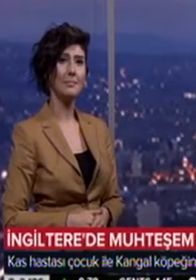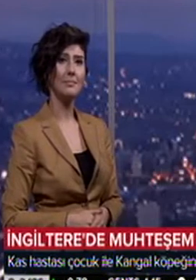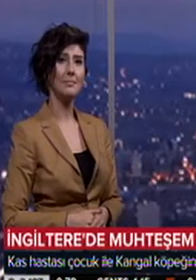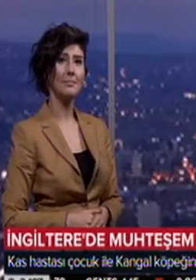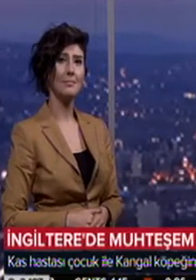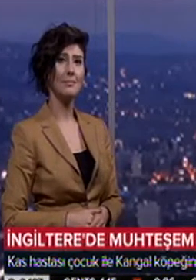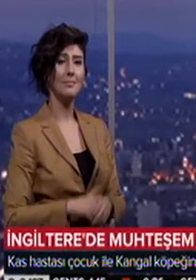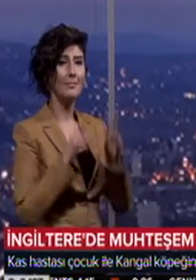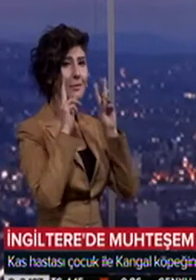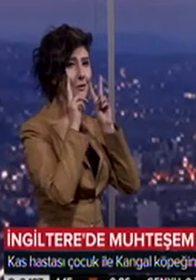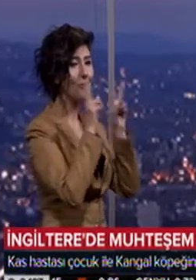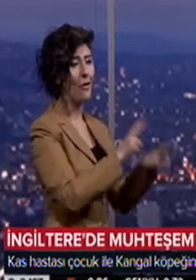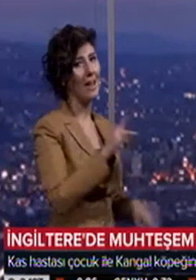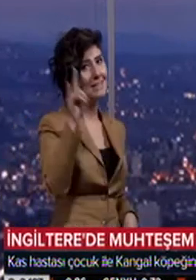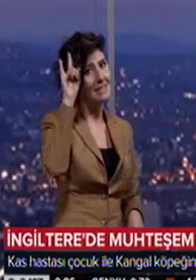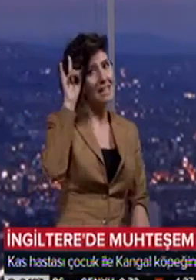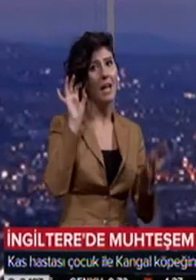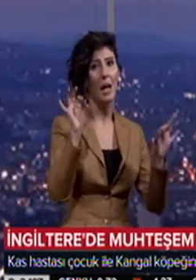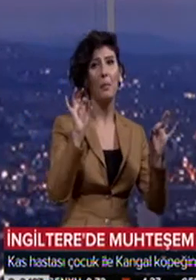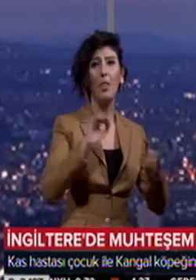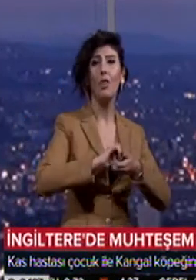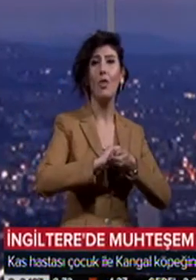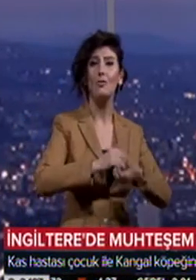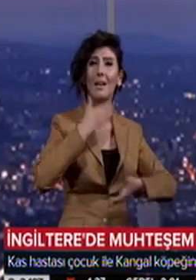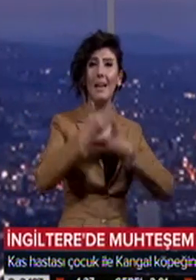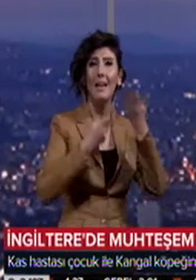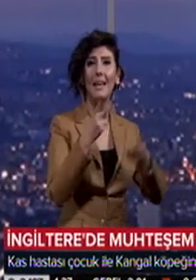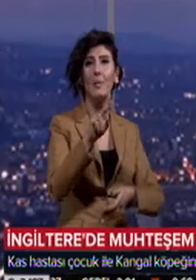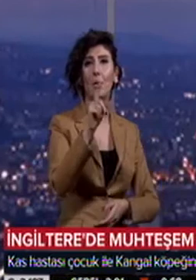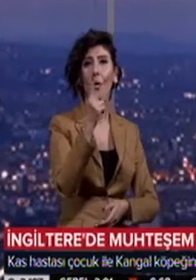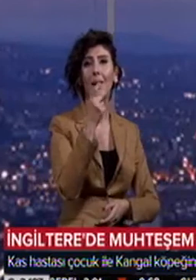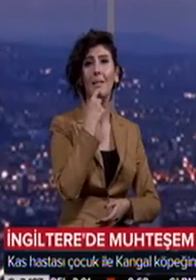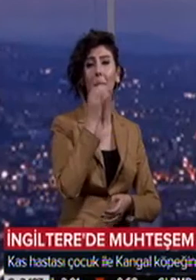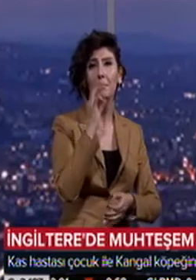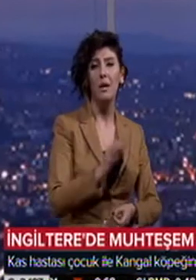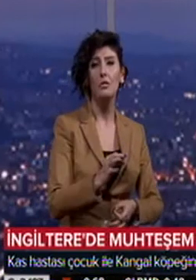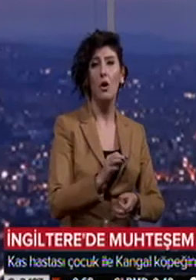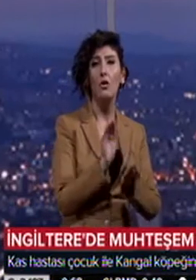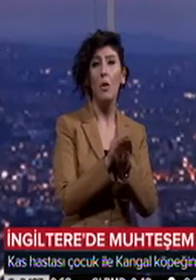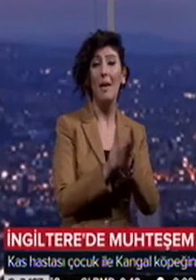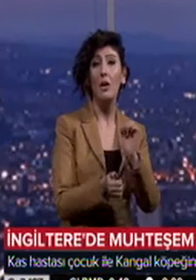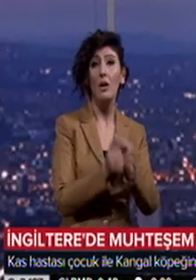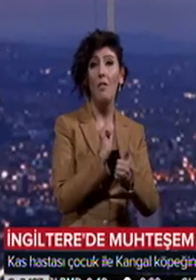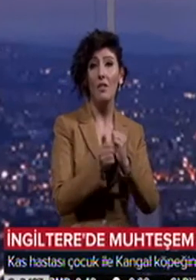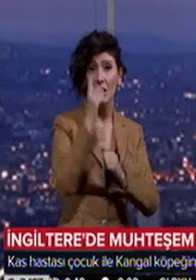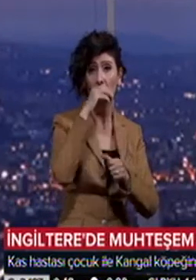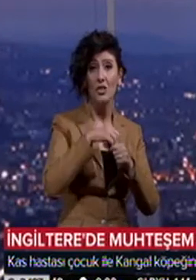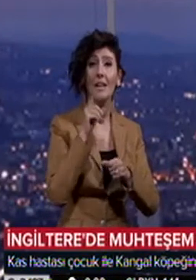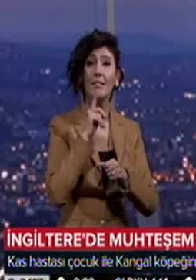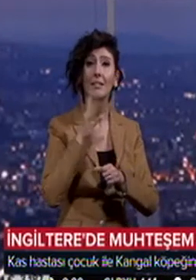Görenleri kıskandıran dostluk hikayesi 2012 yılında başladı. Köpek dövüşleri için İngiltere'ye götürülen 5 aylık Sivas kangalı